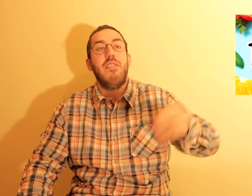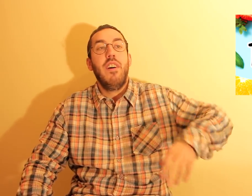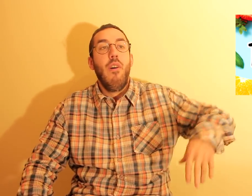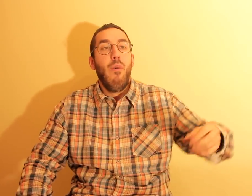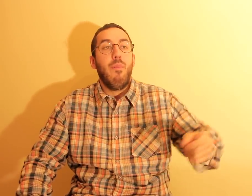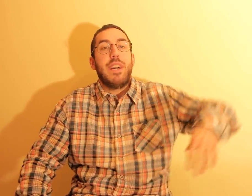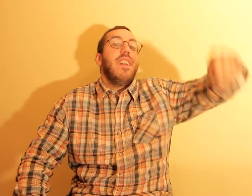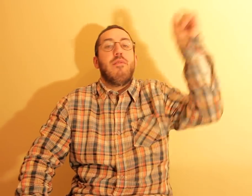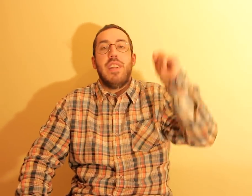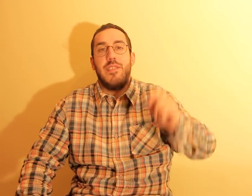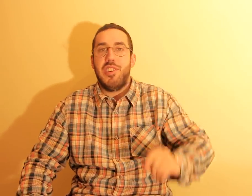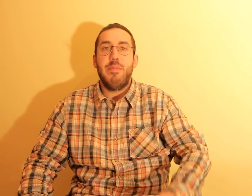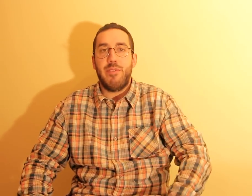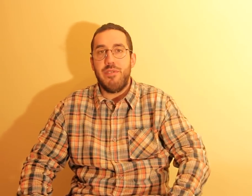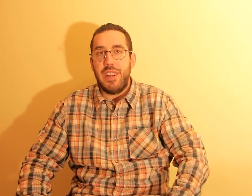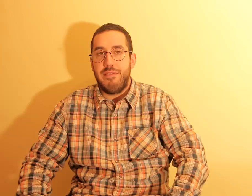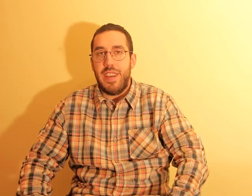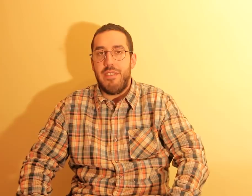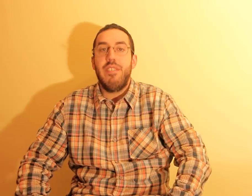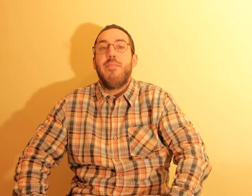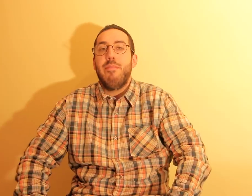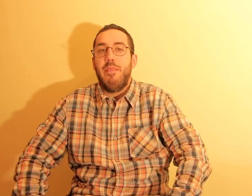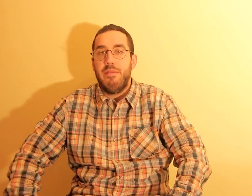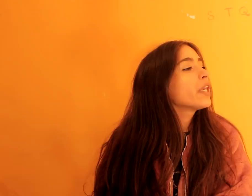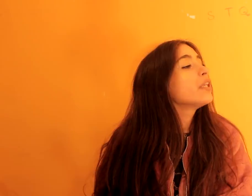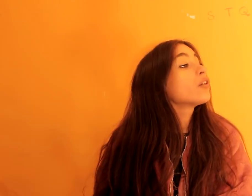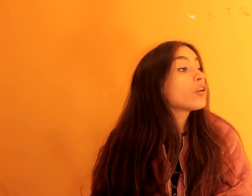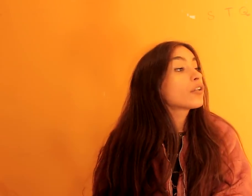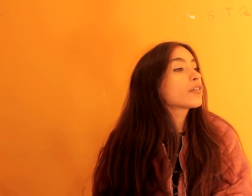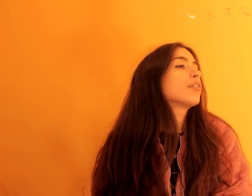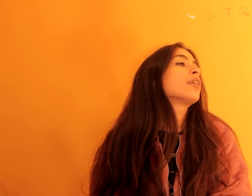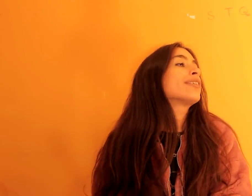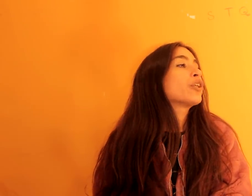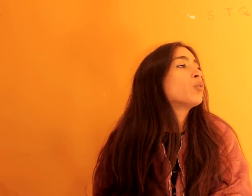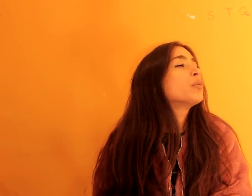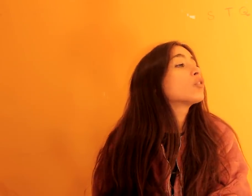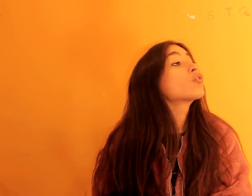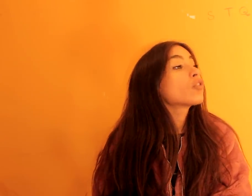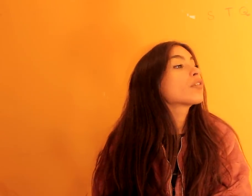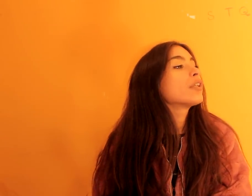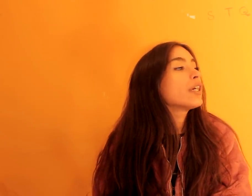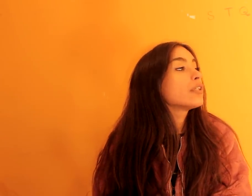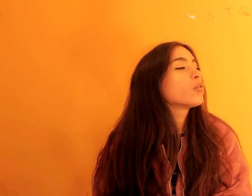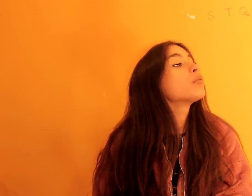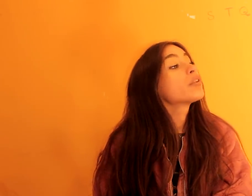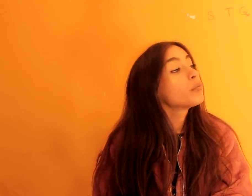olha, um bacalhau com natas aqui para o Sr. Antero, olha, bem bom. E agora, Sr. Antero, é um momento socialite, onde você